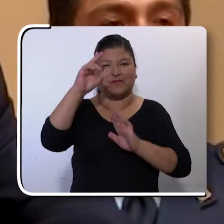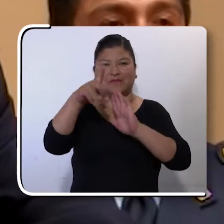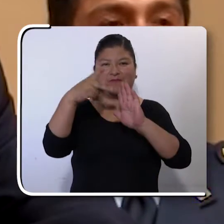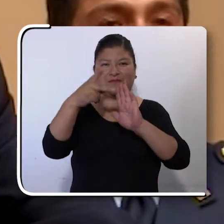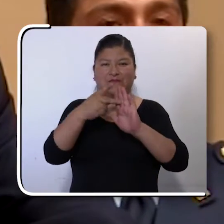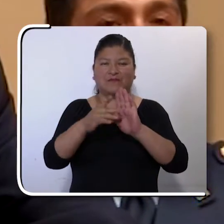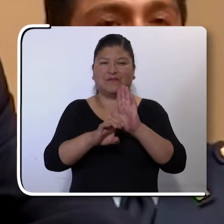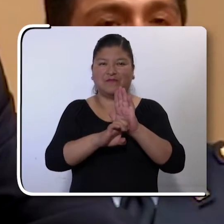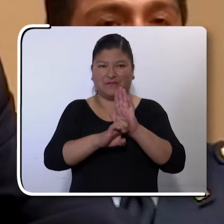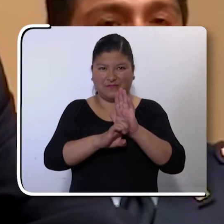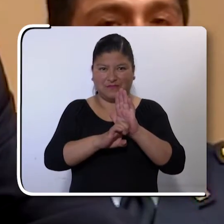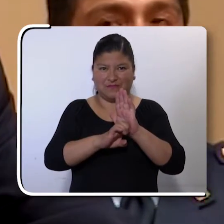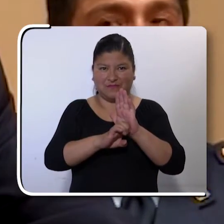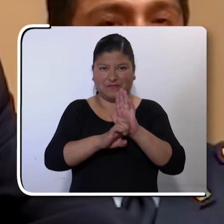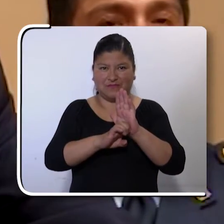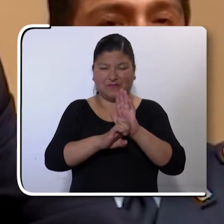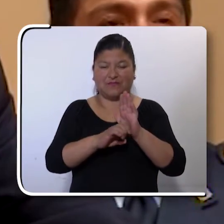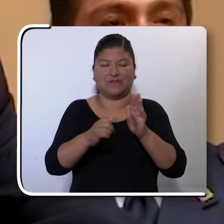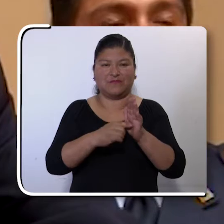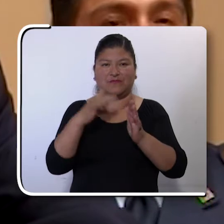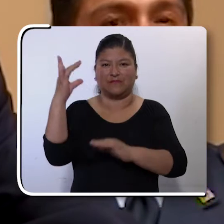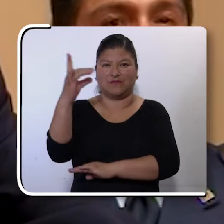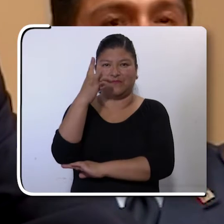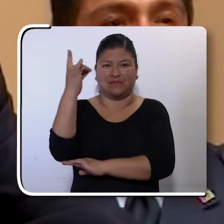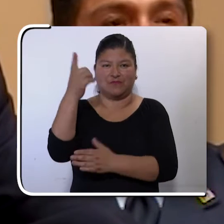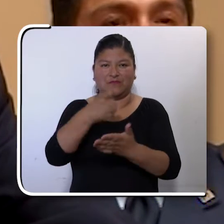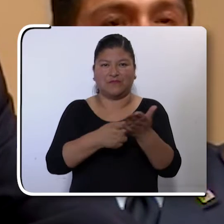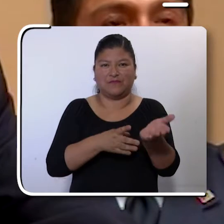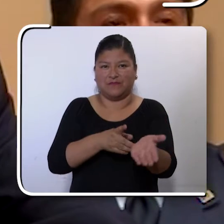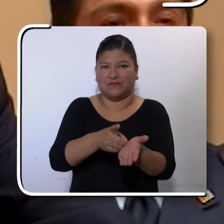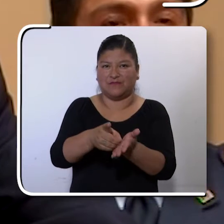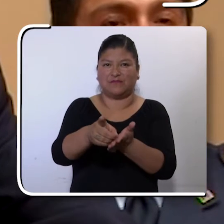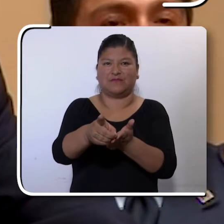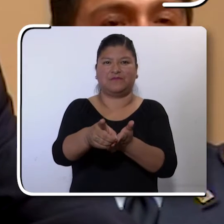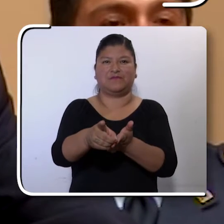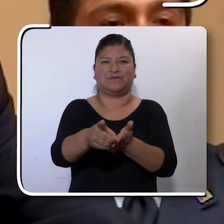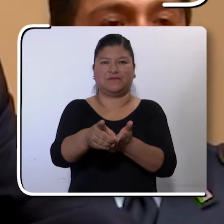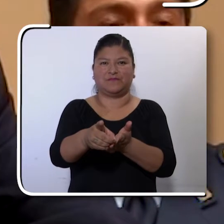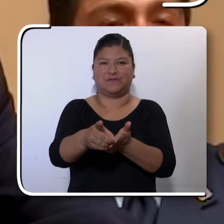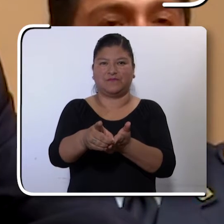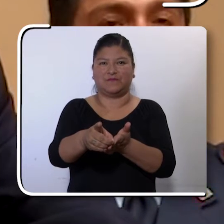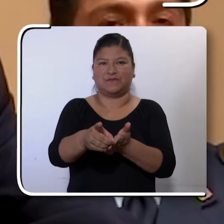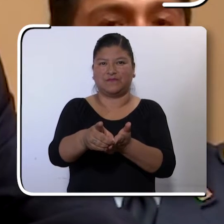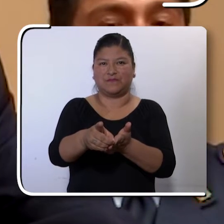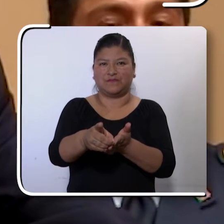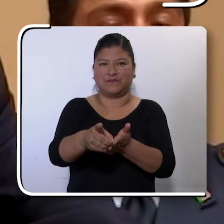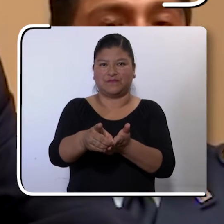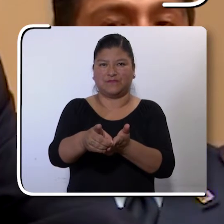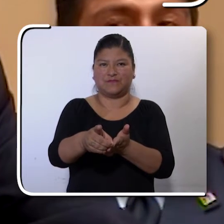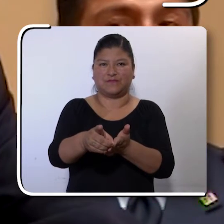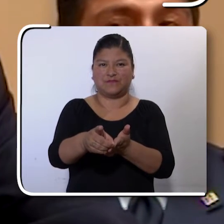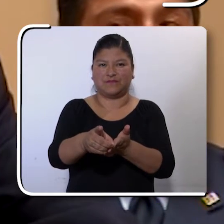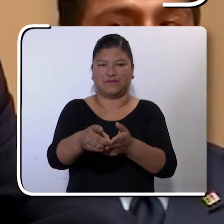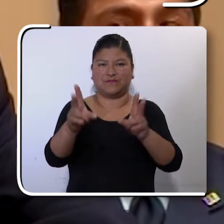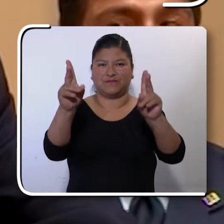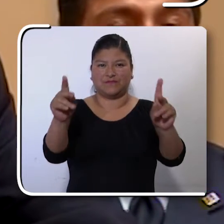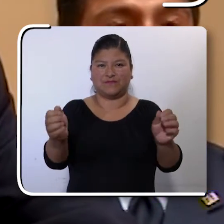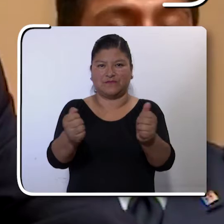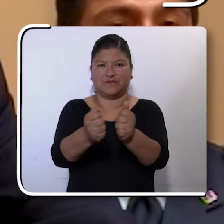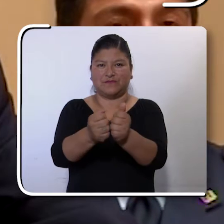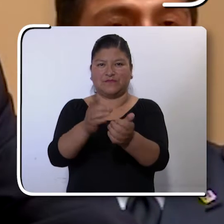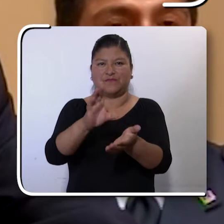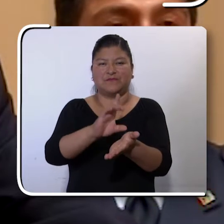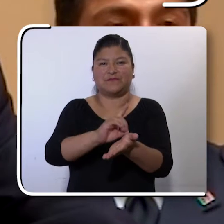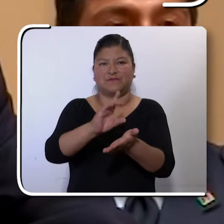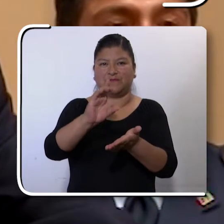de Bolivia, que los derechos de las